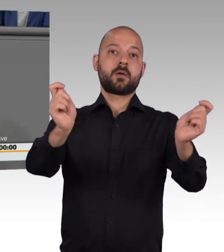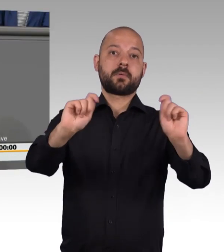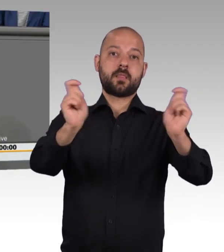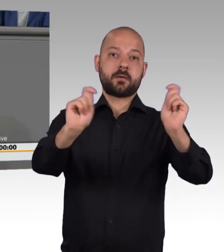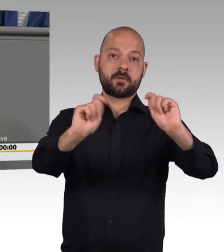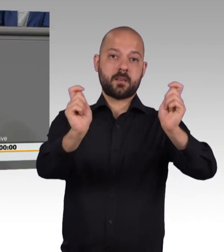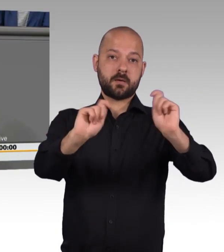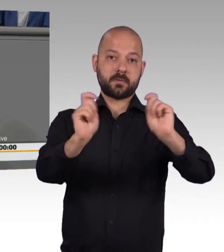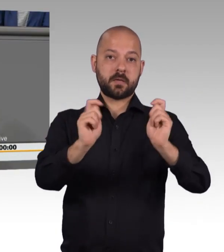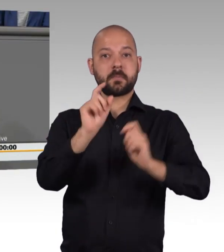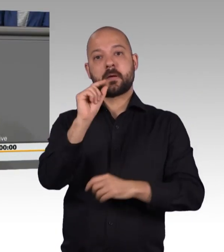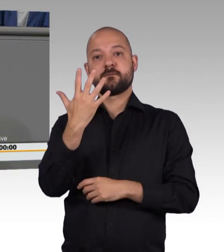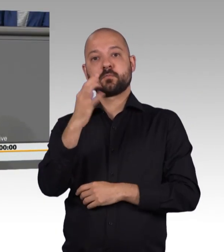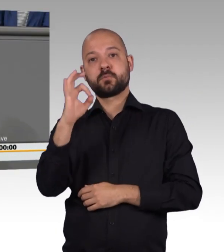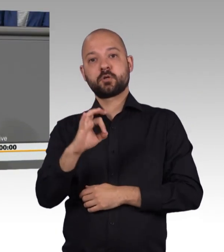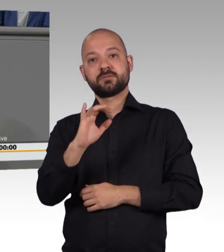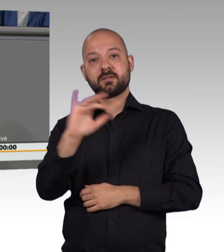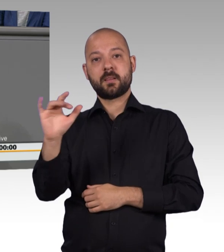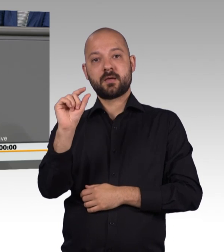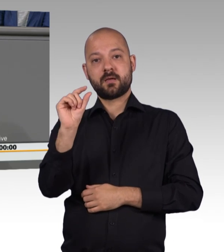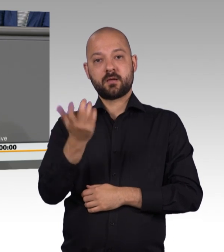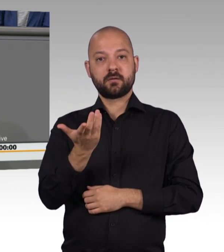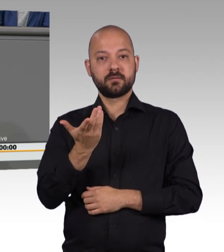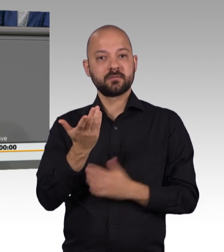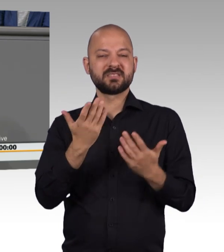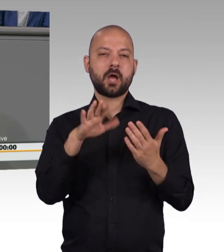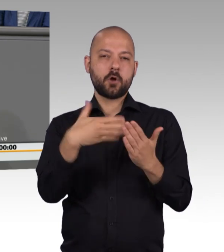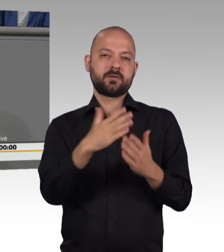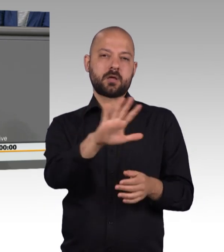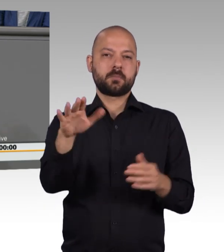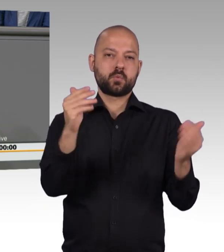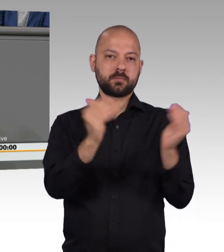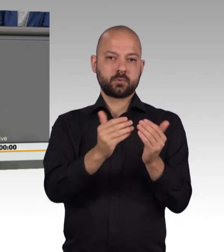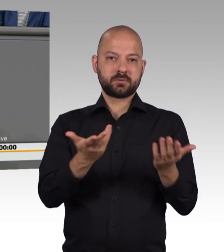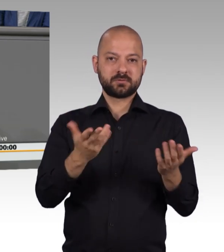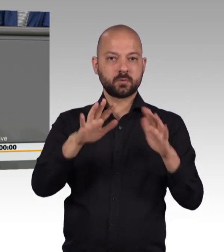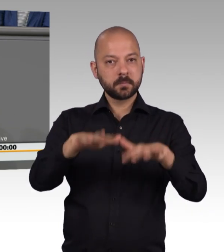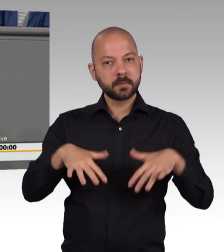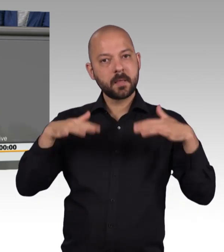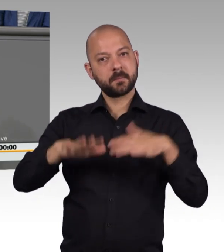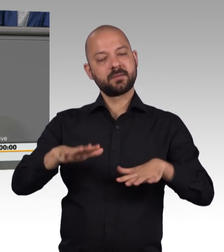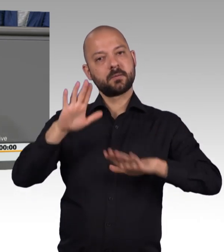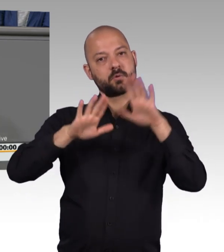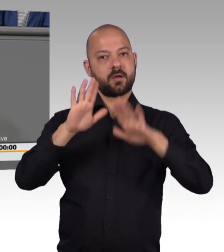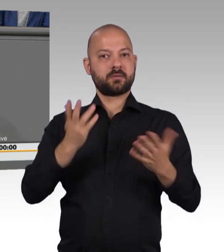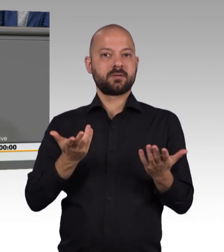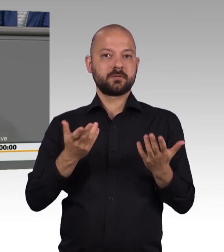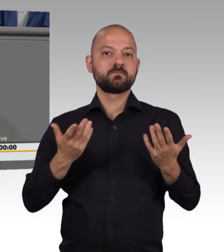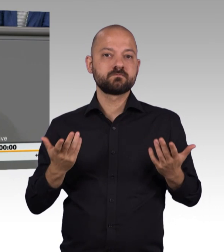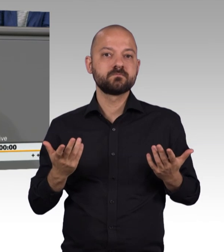Das ist nun mal die Aufgabe der Opposition in einer parlamentarischen Demokratie. Es kann aber über eines nicht hinwegtäuschen, liebe Opposition.